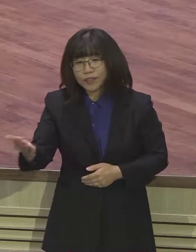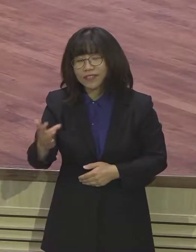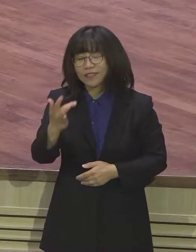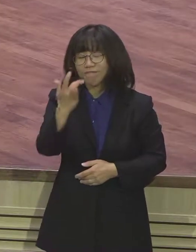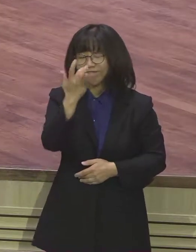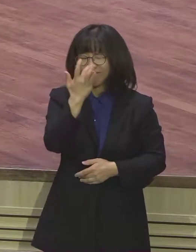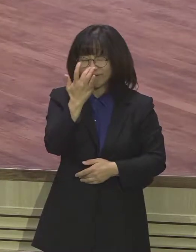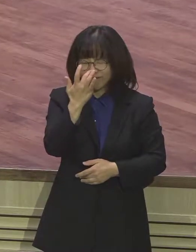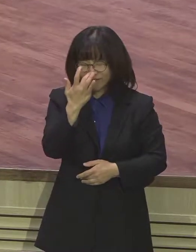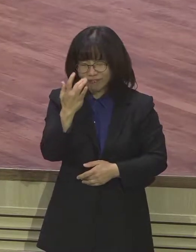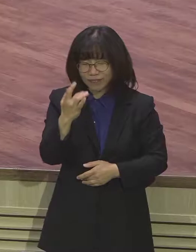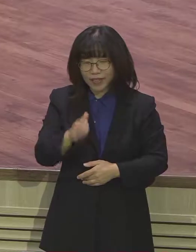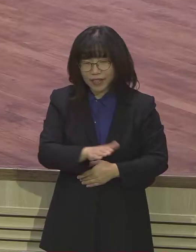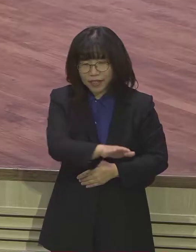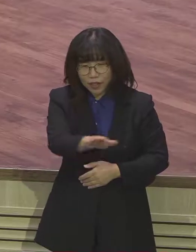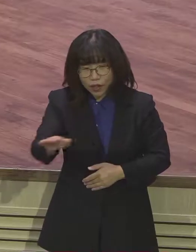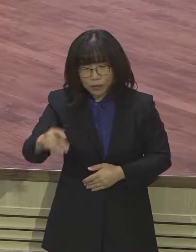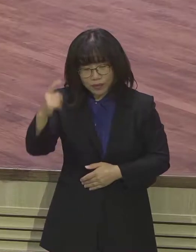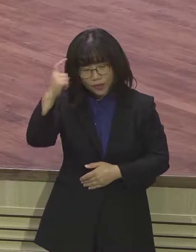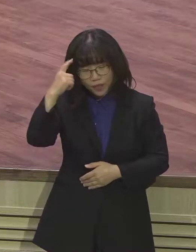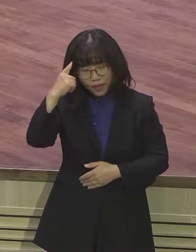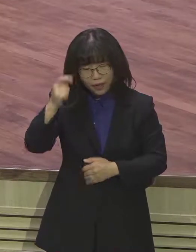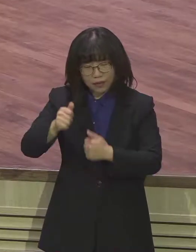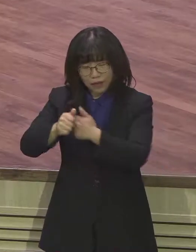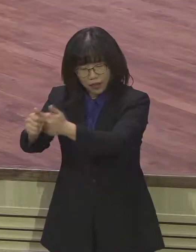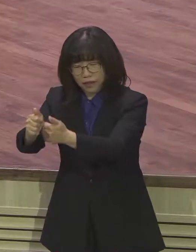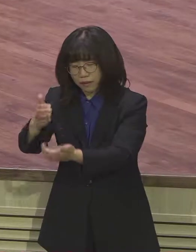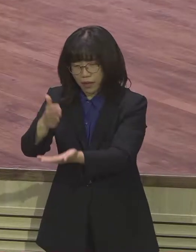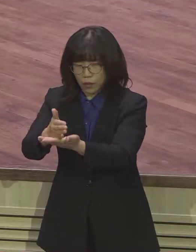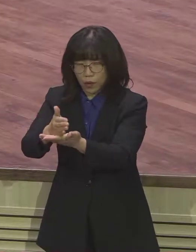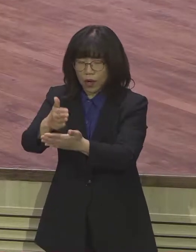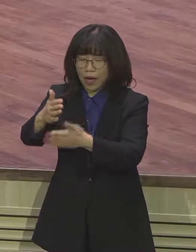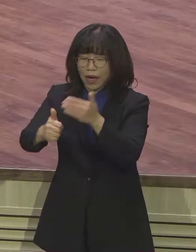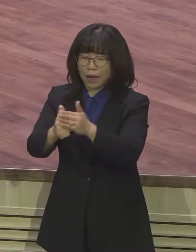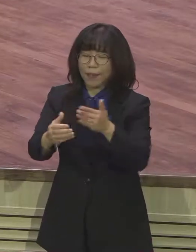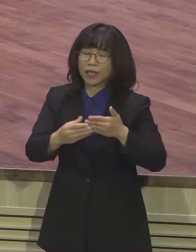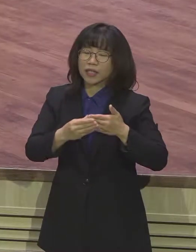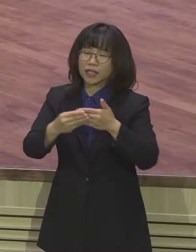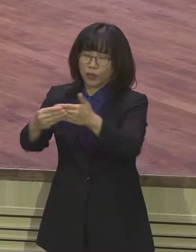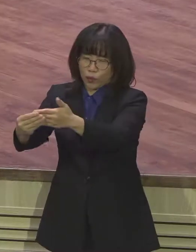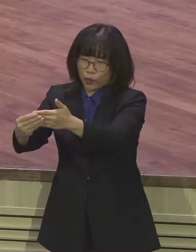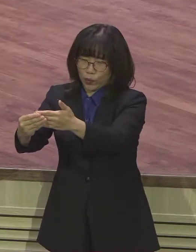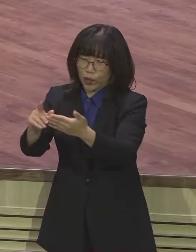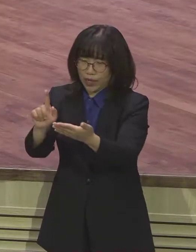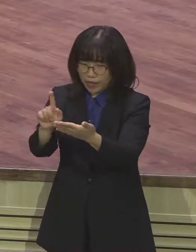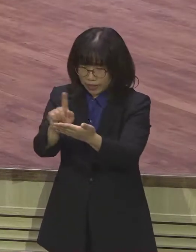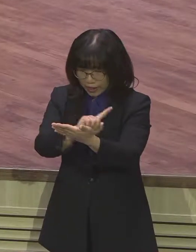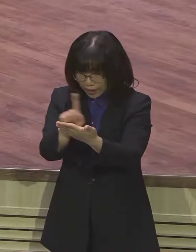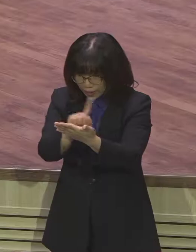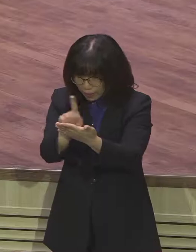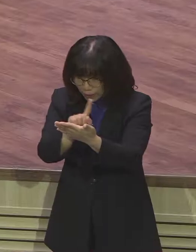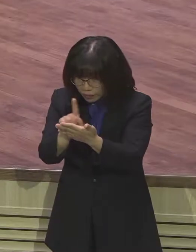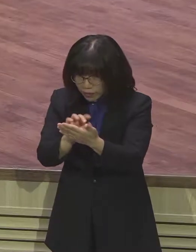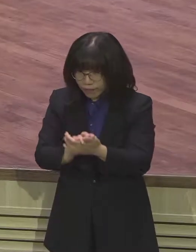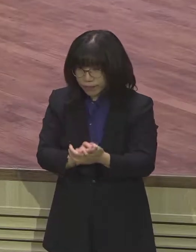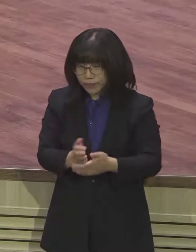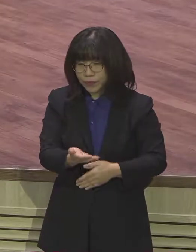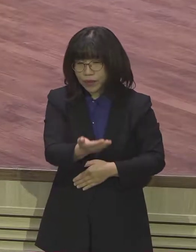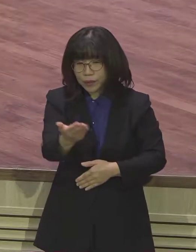것이 아니라 계기판을 바라보는 것입니다. 우리가 깊은 산속이나 사막에서 나침반을 신뢰하고 나아가야지 사실은